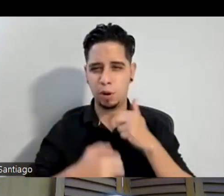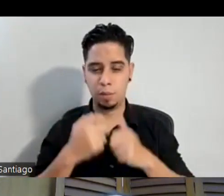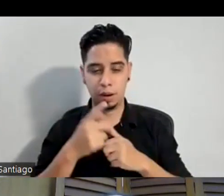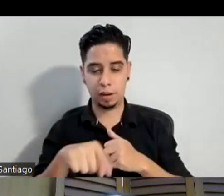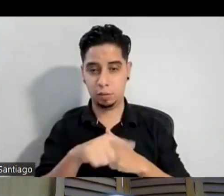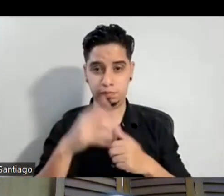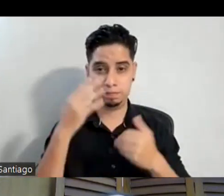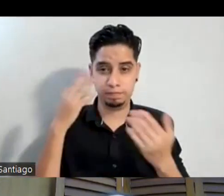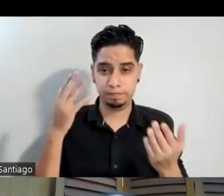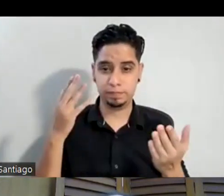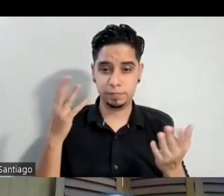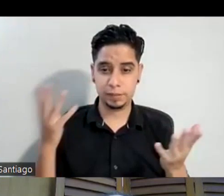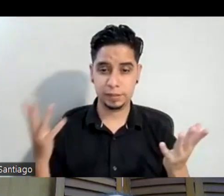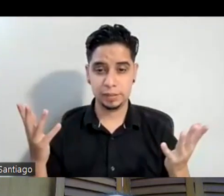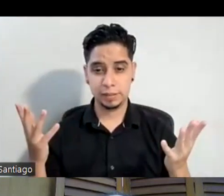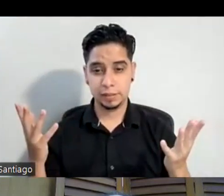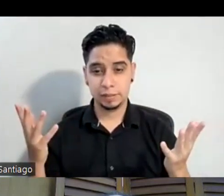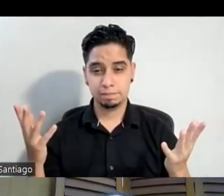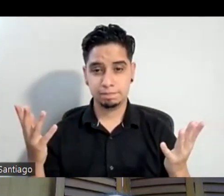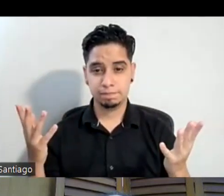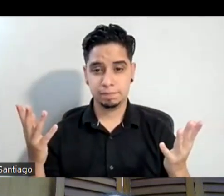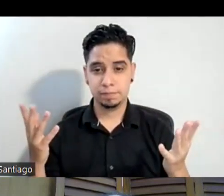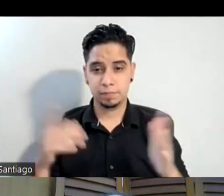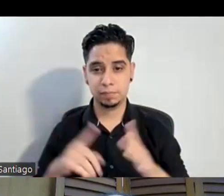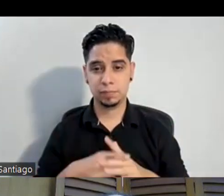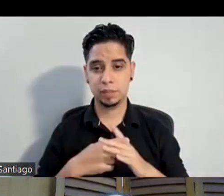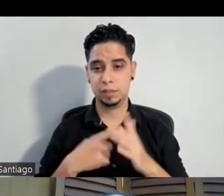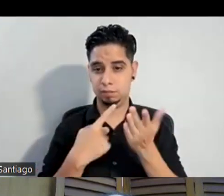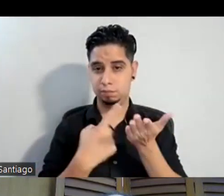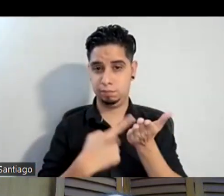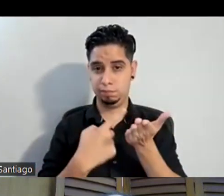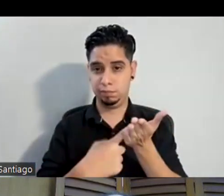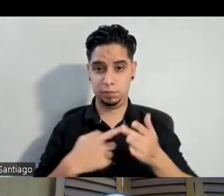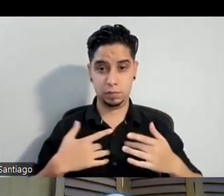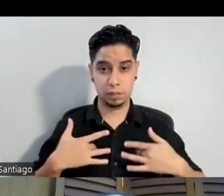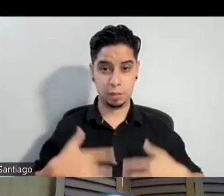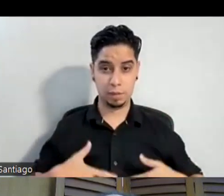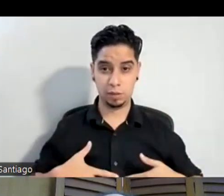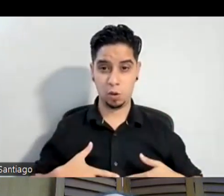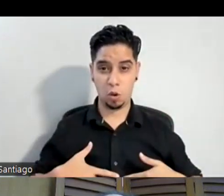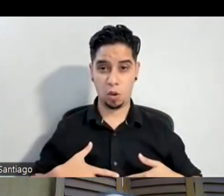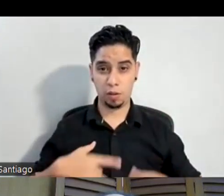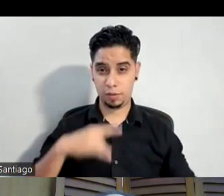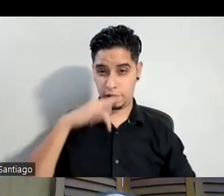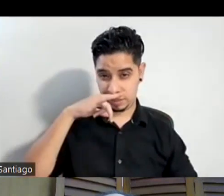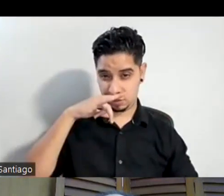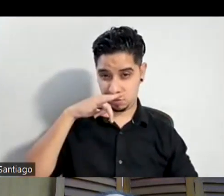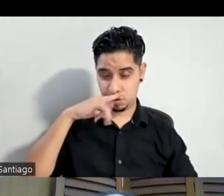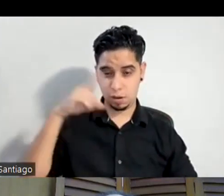valga o sea empecé hablando de lo que es la depresión infantil para que veamos también el hecho de que muchas